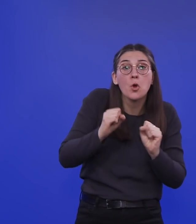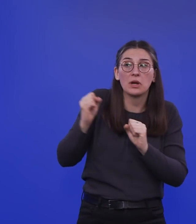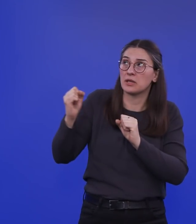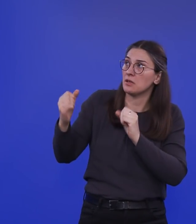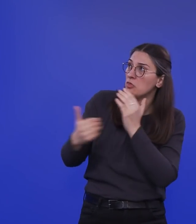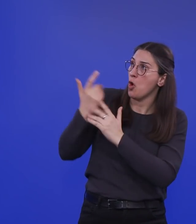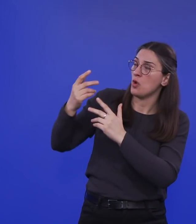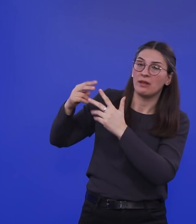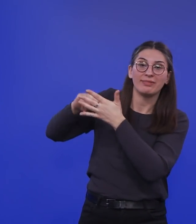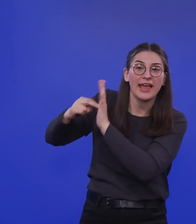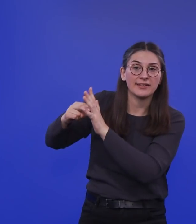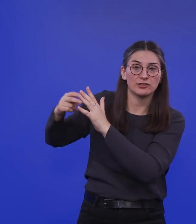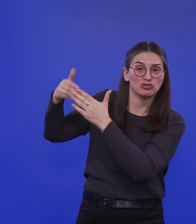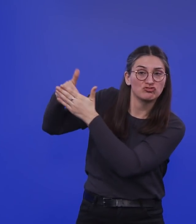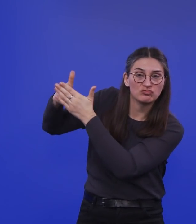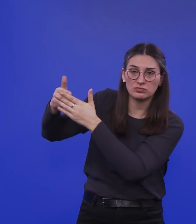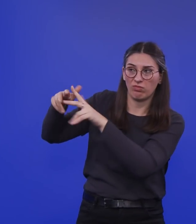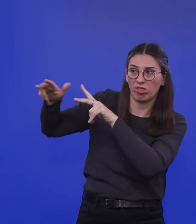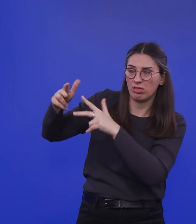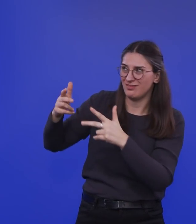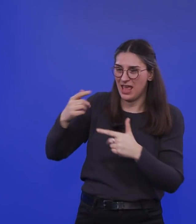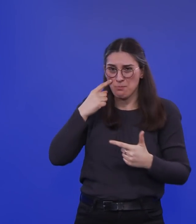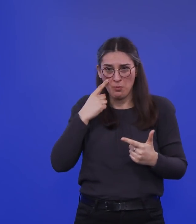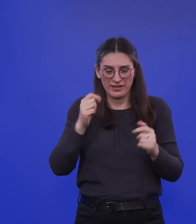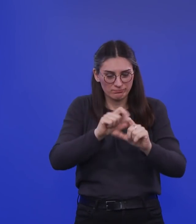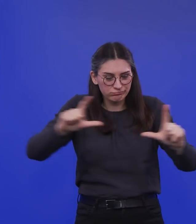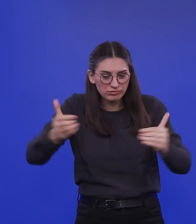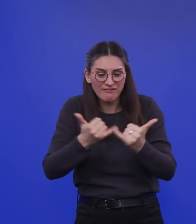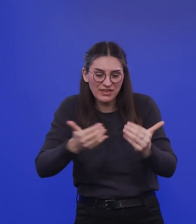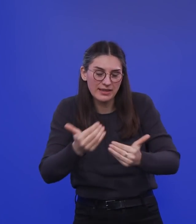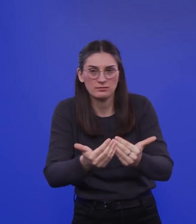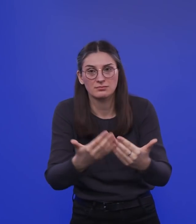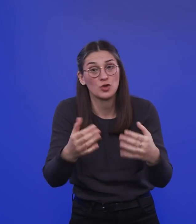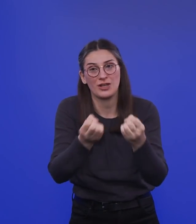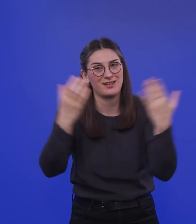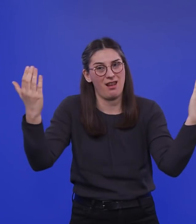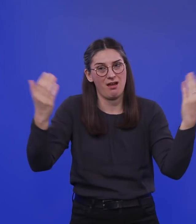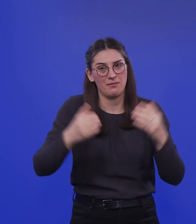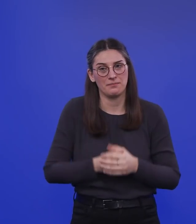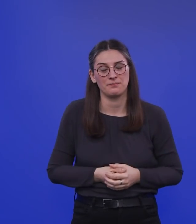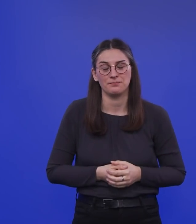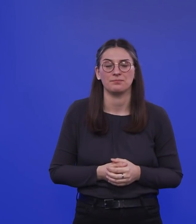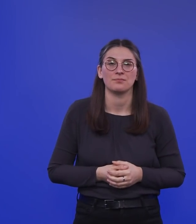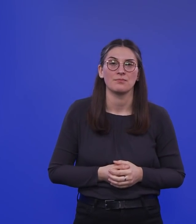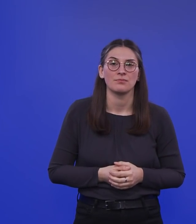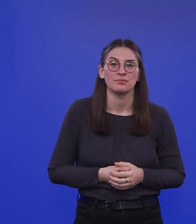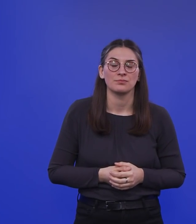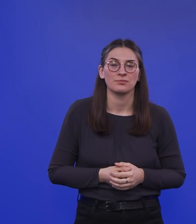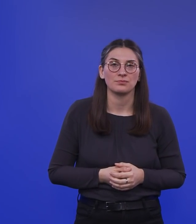gibt. Niemand kann das im Moment voraussagen. Klar ist zumindest, es ist sicherlich nicht so, dass die Politik da